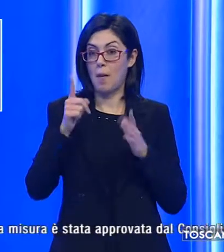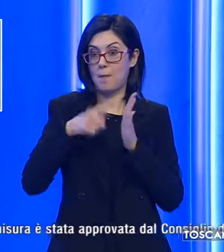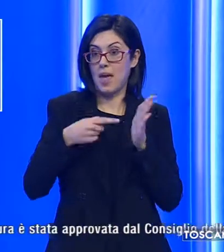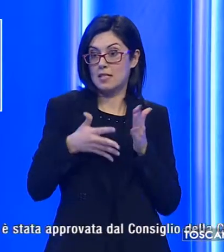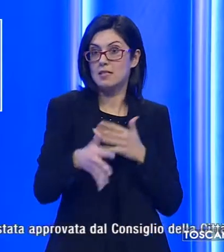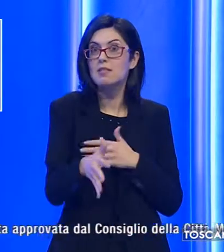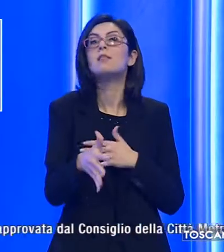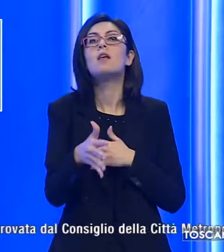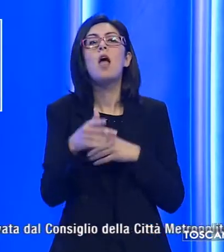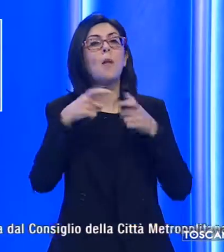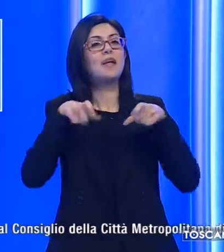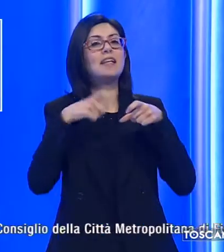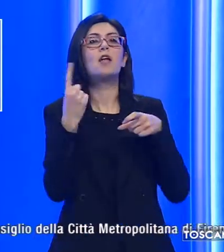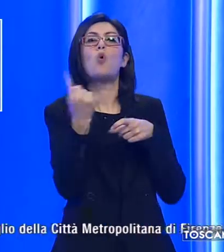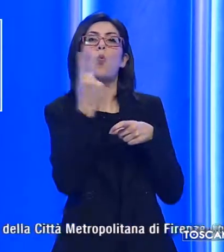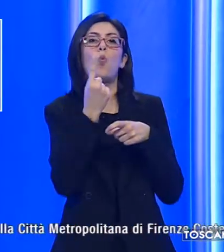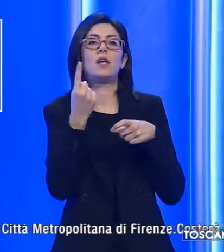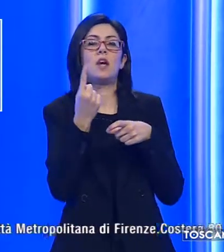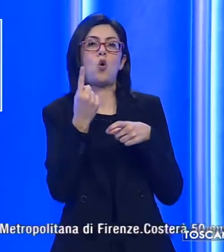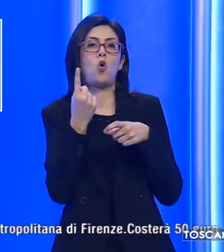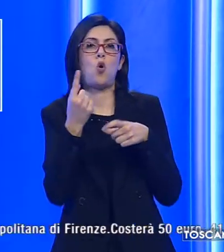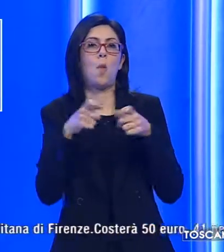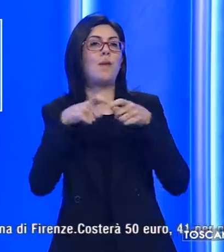biglietto unico metropolitano.